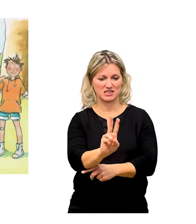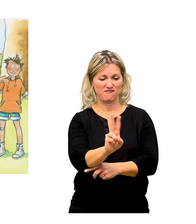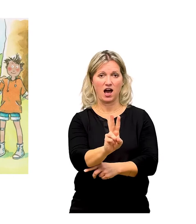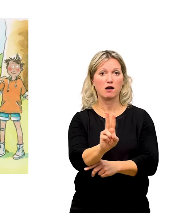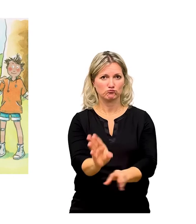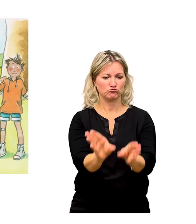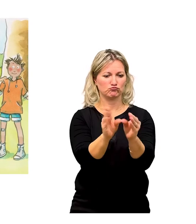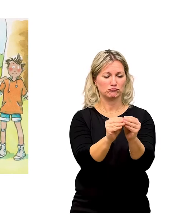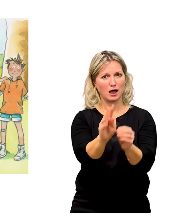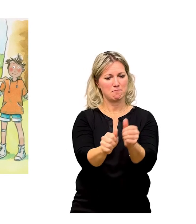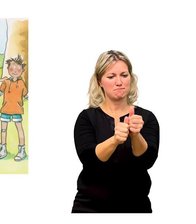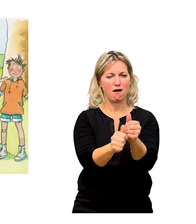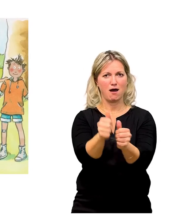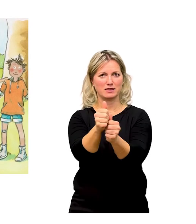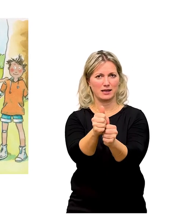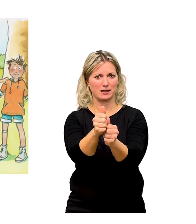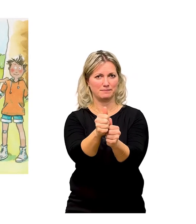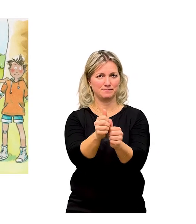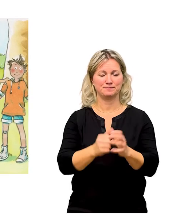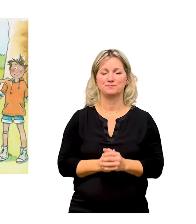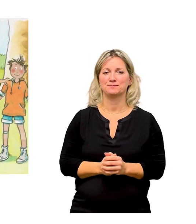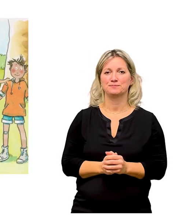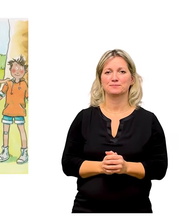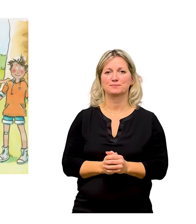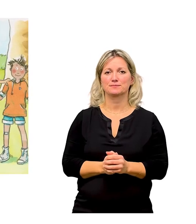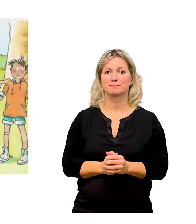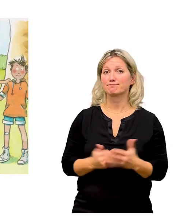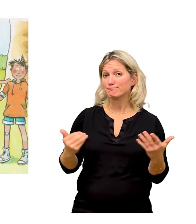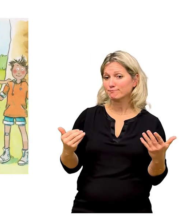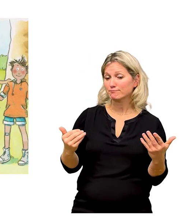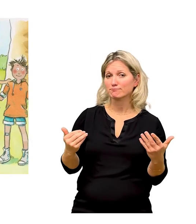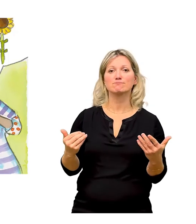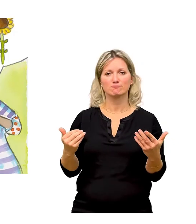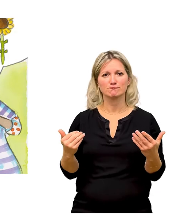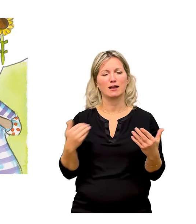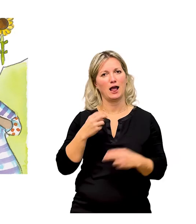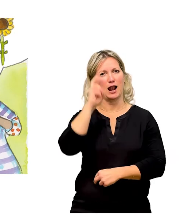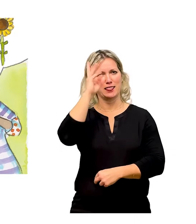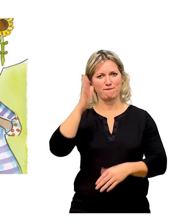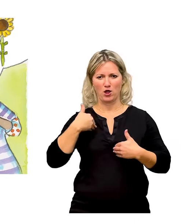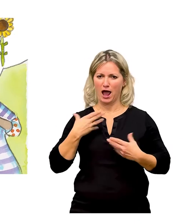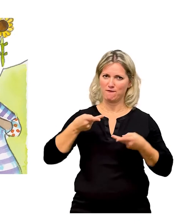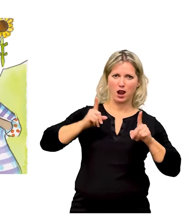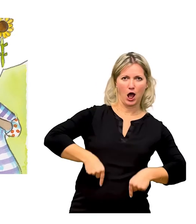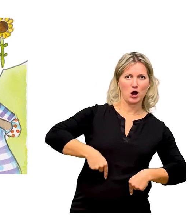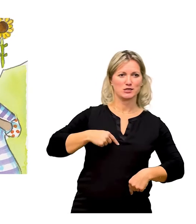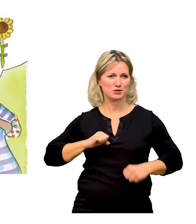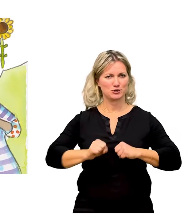Immer zwei Kinder arbeiten als Patinnen und Paten zusammen. Los geht's, freut sich Linda. Lu